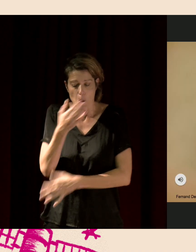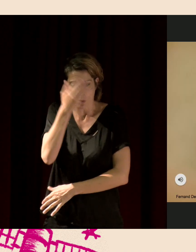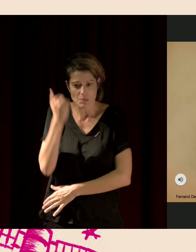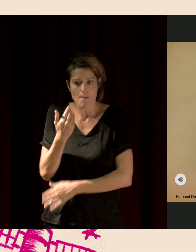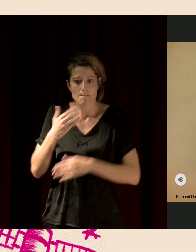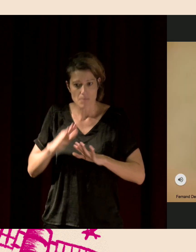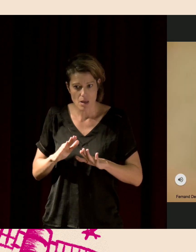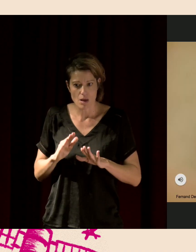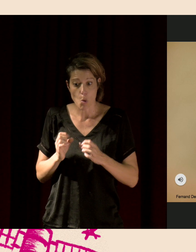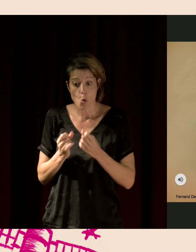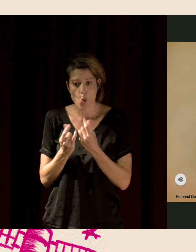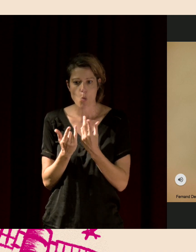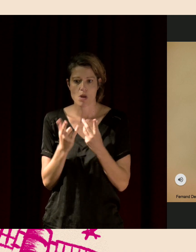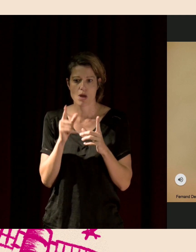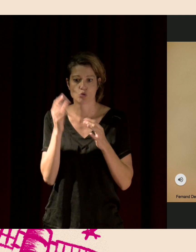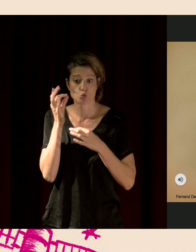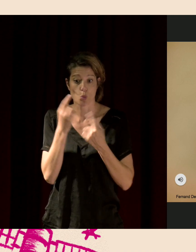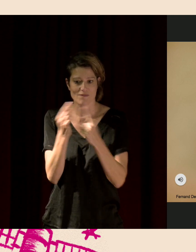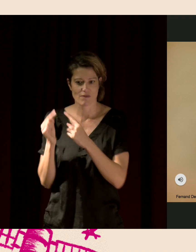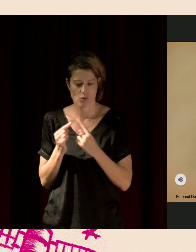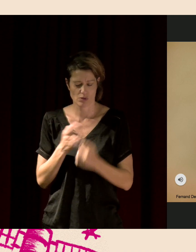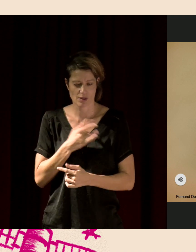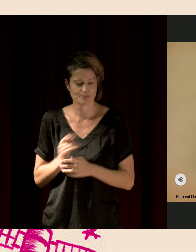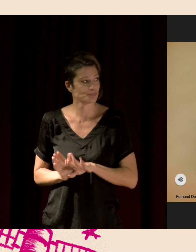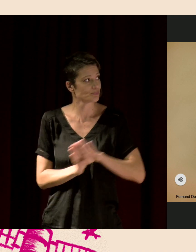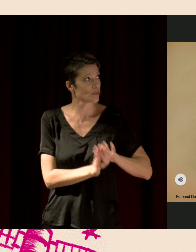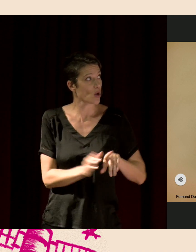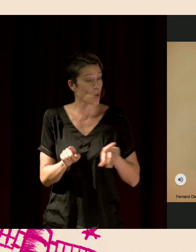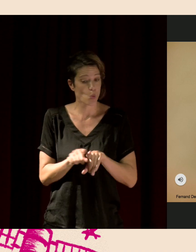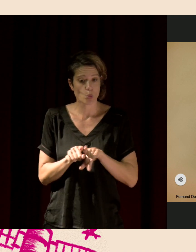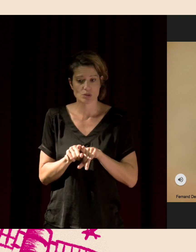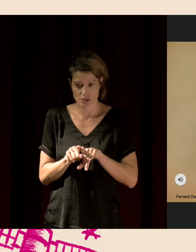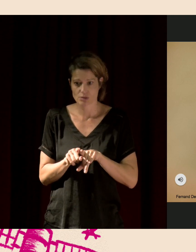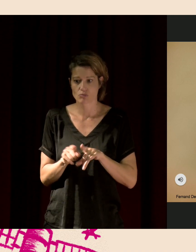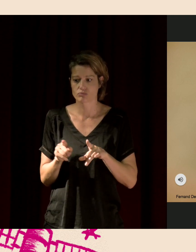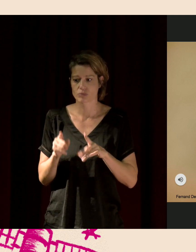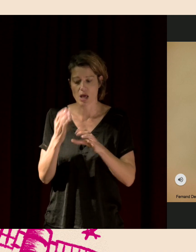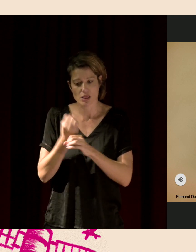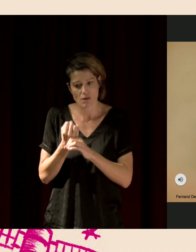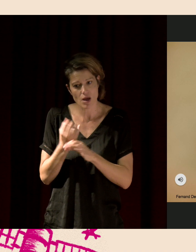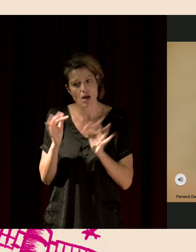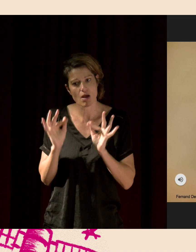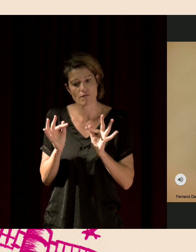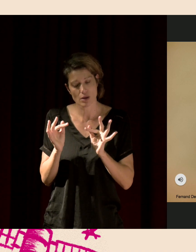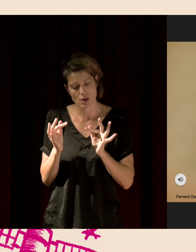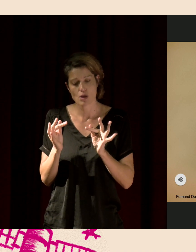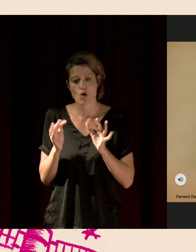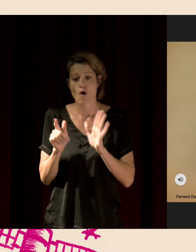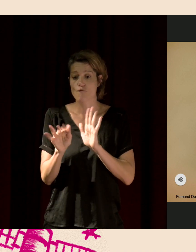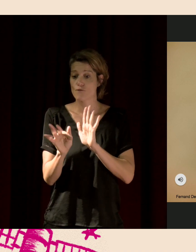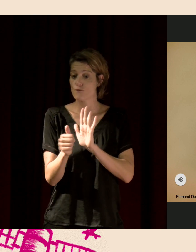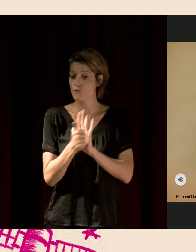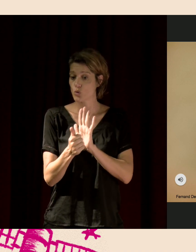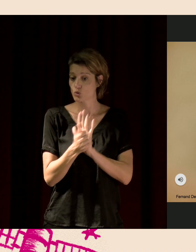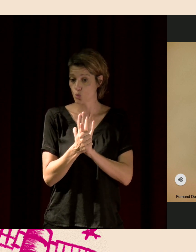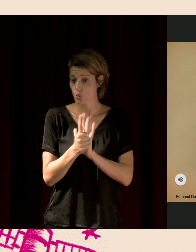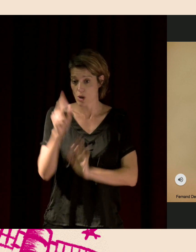On a travaillé sur d'autres sons aussi, qui représentent ce qu'on appelle des fonctions écologiques dans la forêt. Alors notamment, vous avez tous les insectes qui